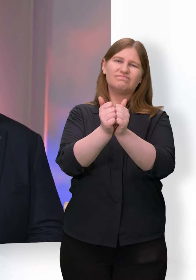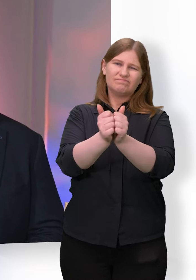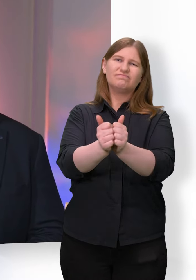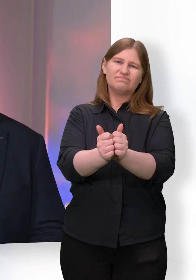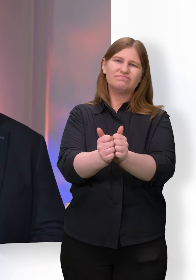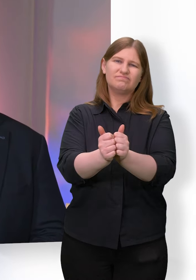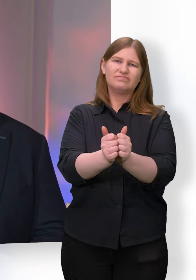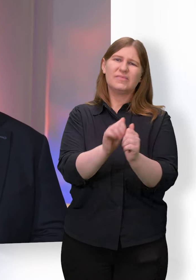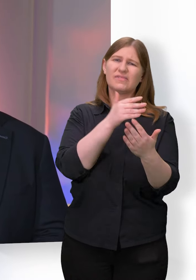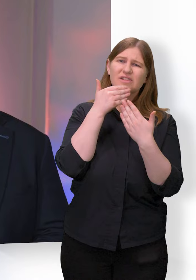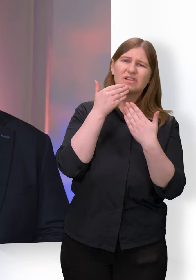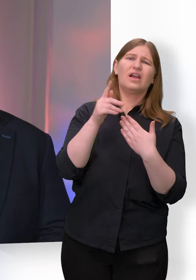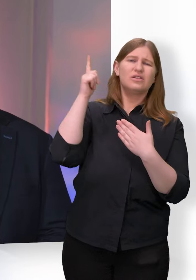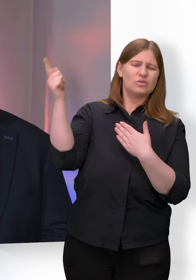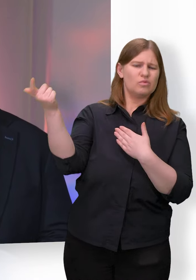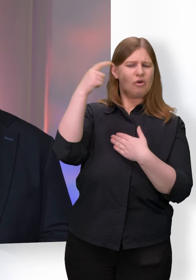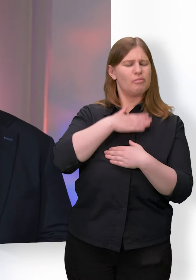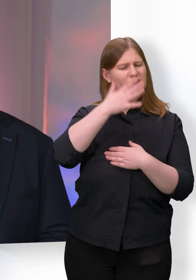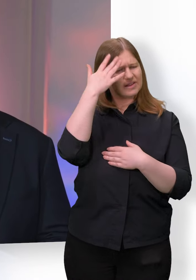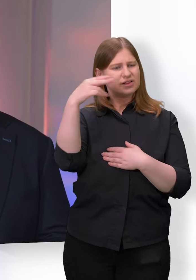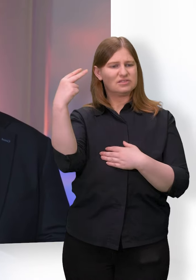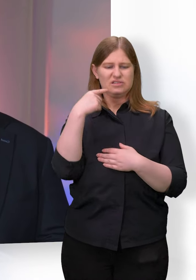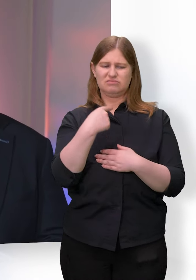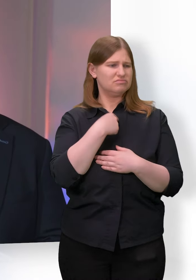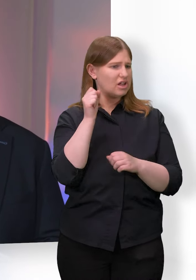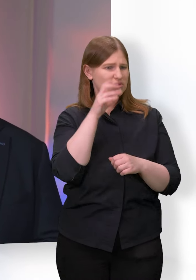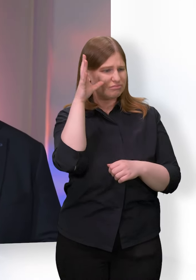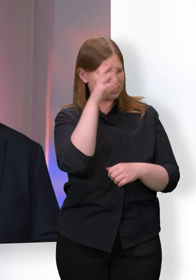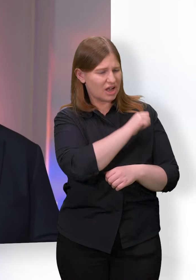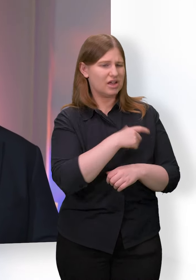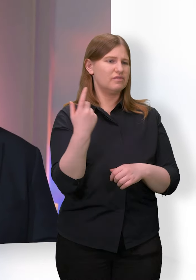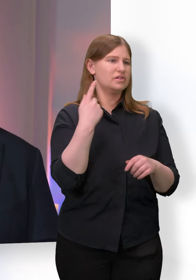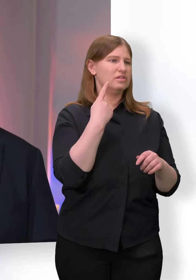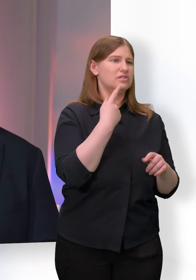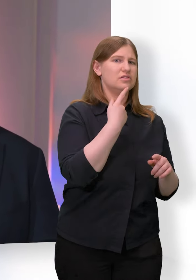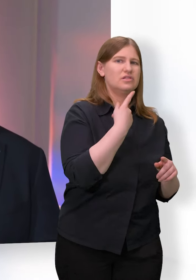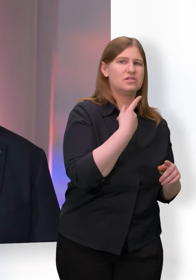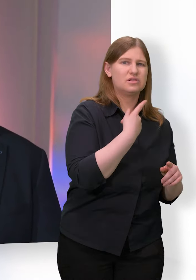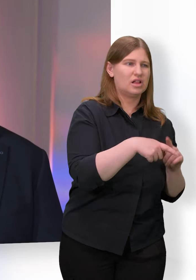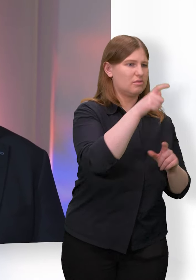Danke, dass du mein Potenzial siehst, wo ich es nicht erkenne und schon gar nicht die Menschen meiner Umgebung.